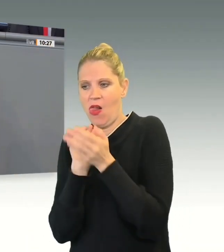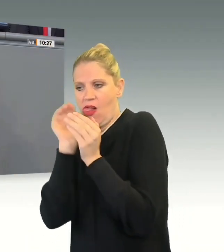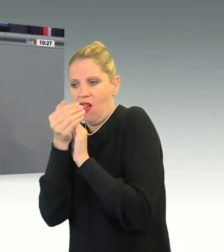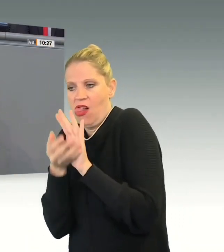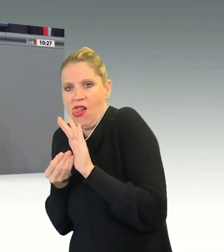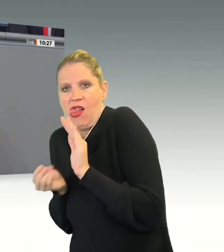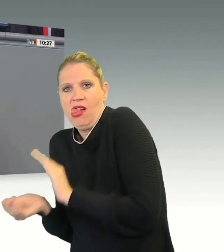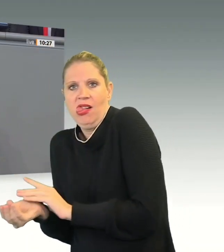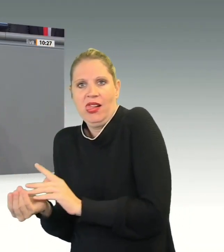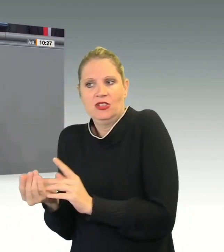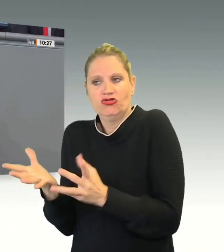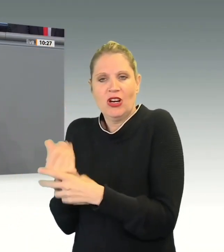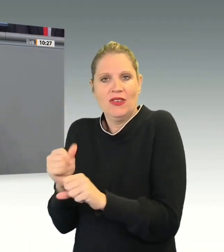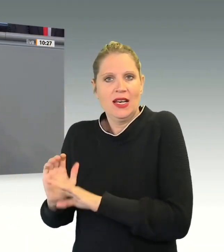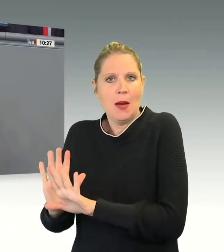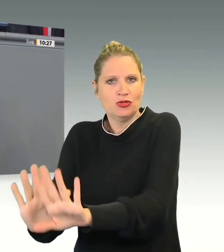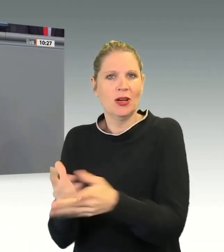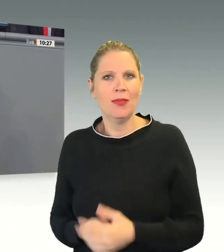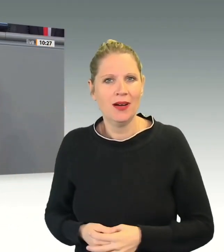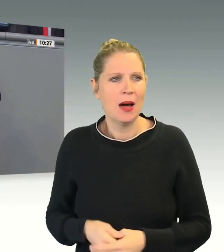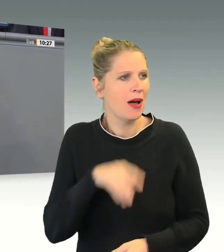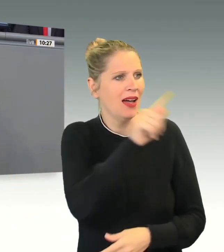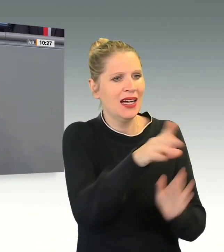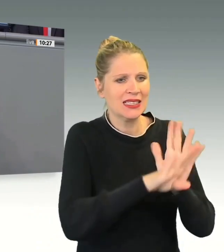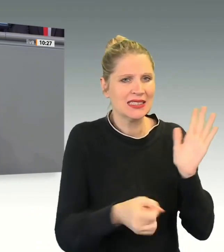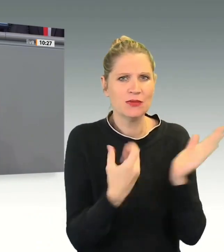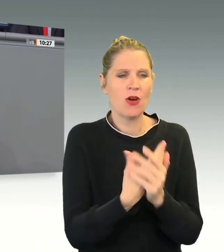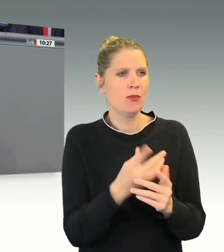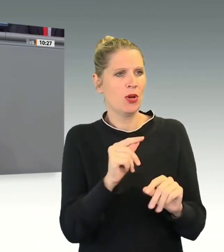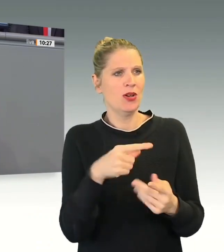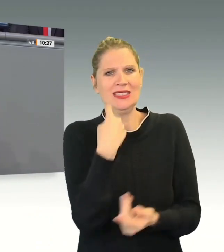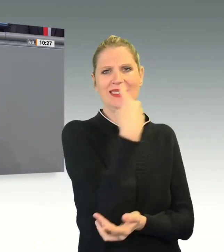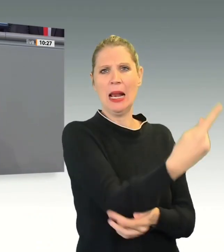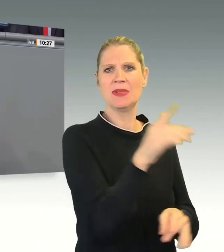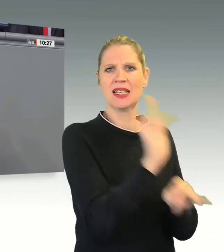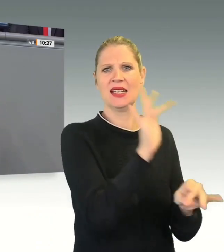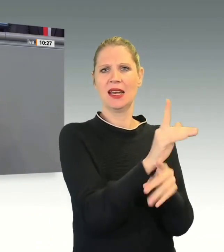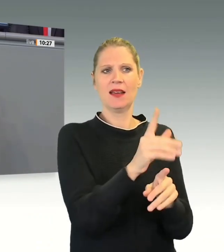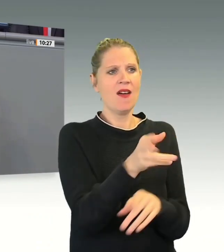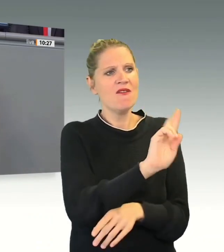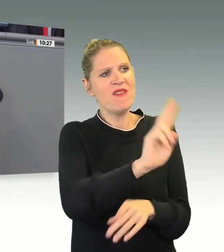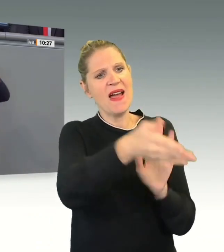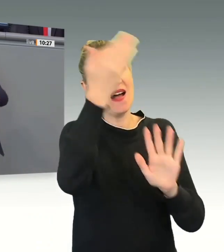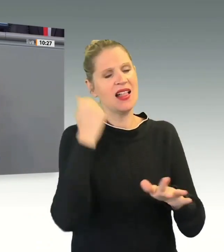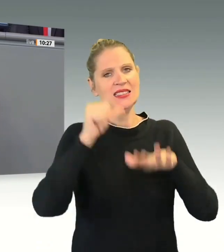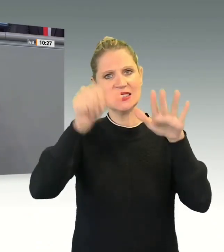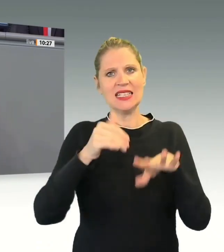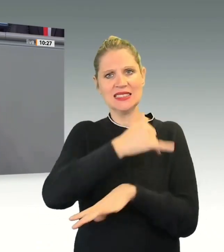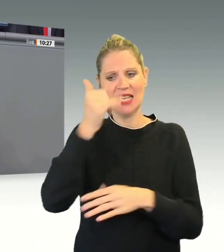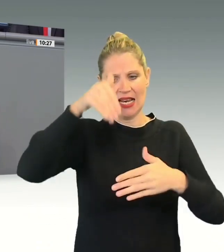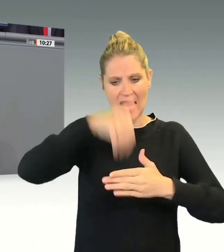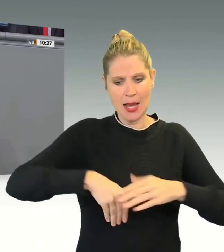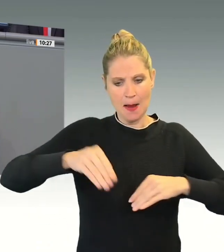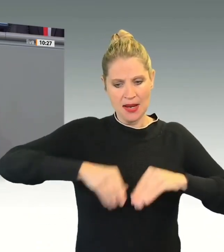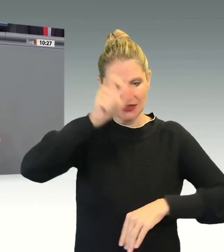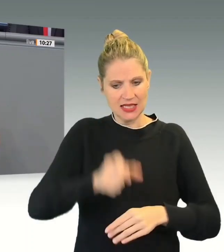Übrigen, Ihr Gesetzentwurf, der ist doch Selbstkritik. Wer hat denn 16 Jahre lang das Innenministerium besetzt? Wer ist denn für diese